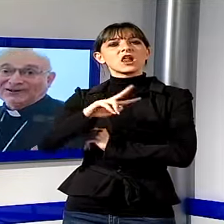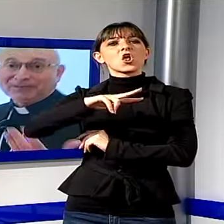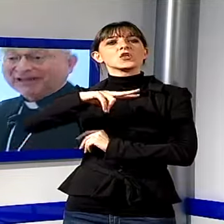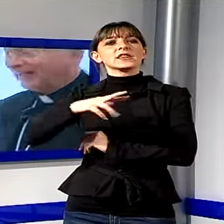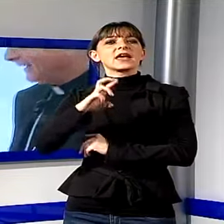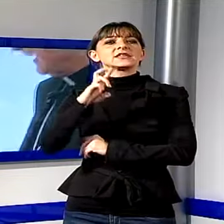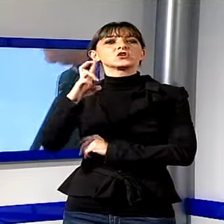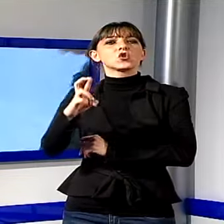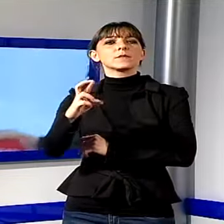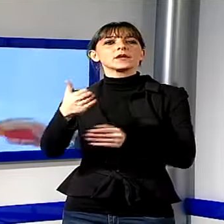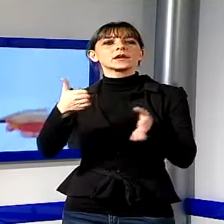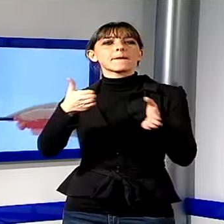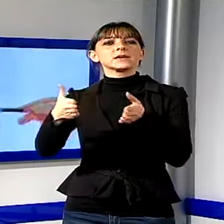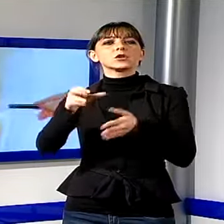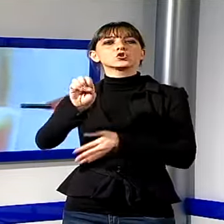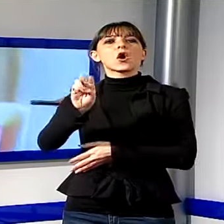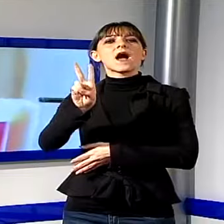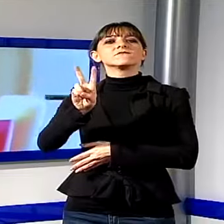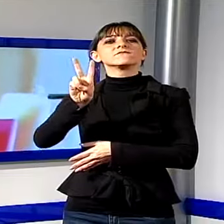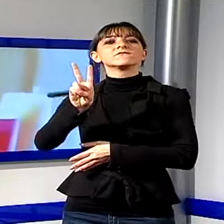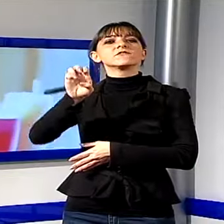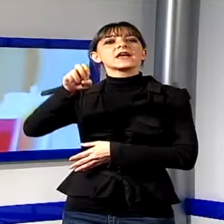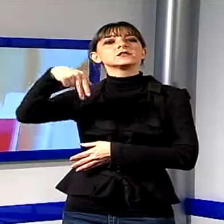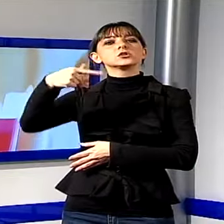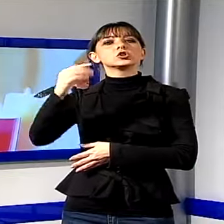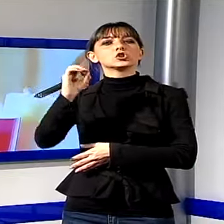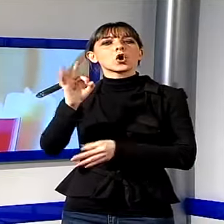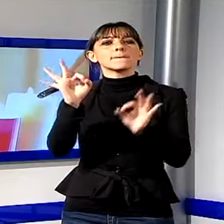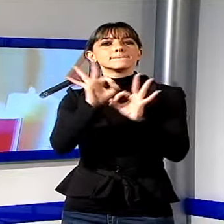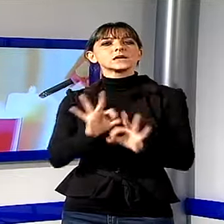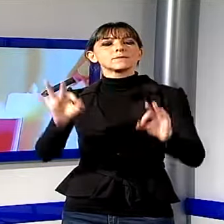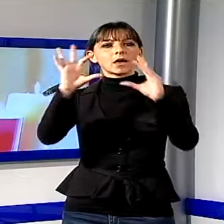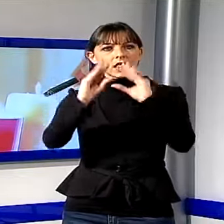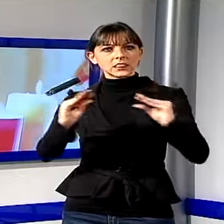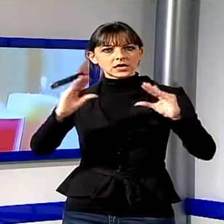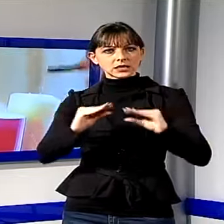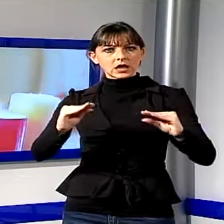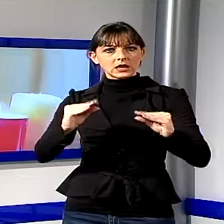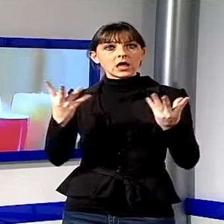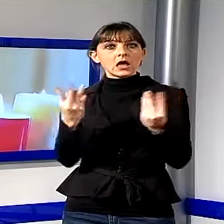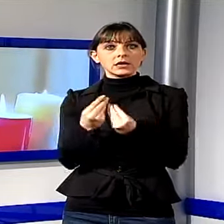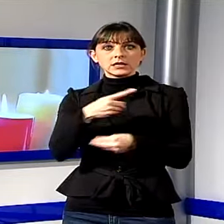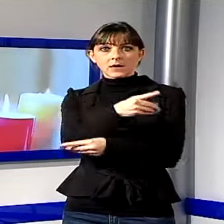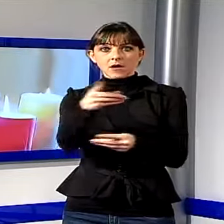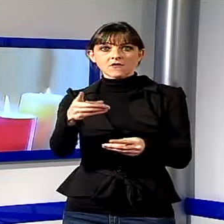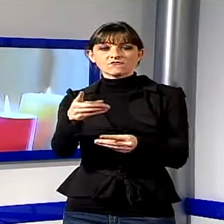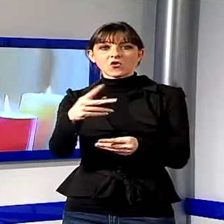ci prepara al Natale e con voi accendo la terza candela, la terza